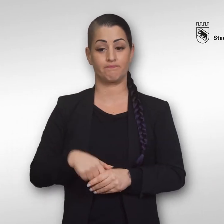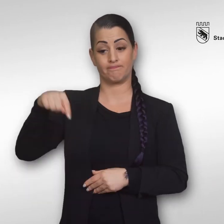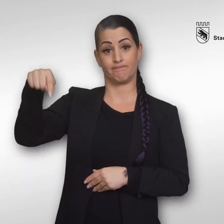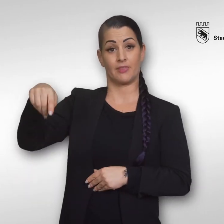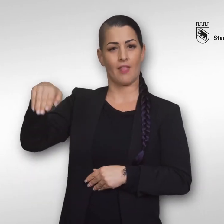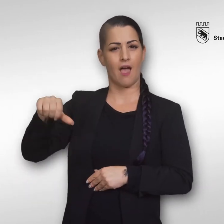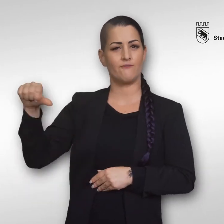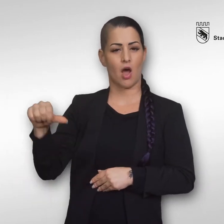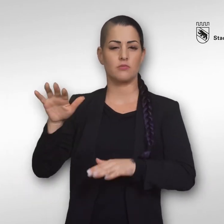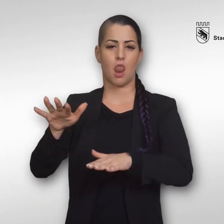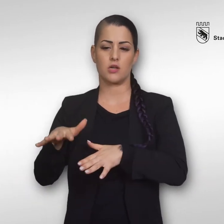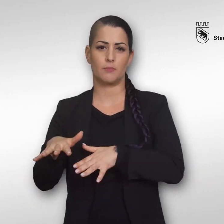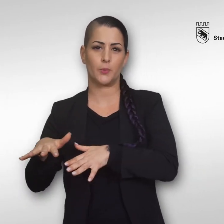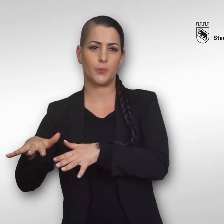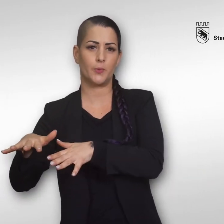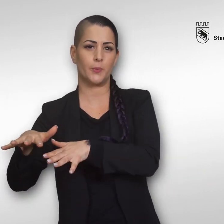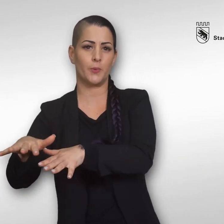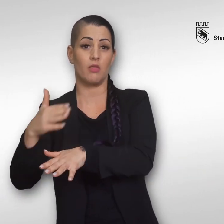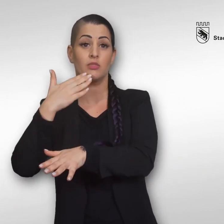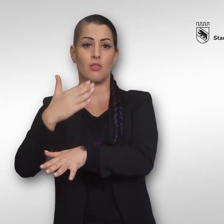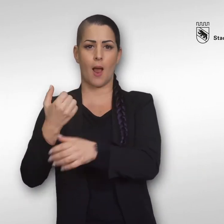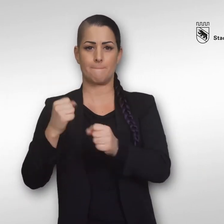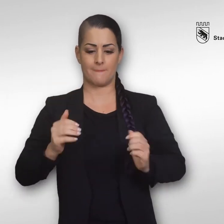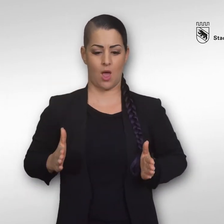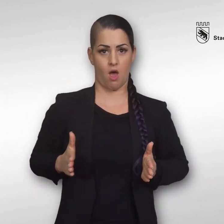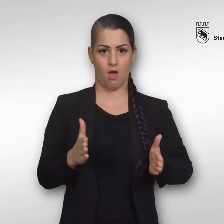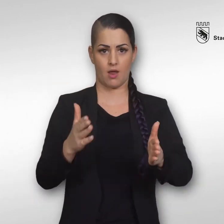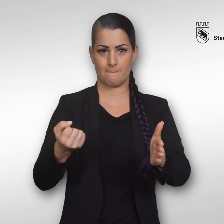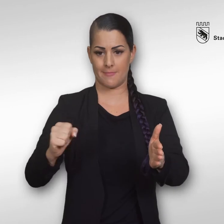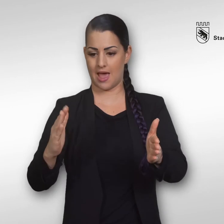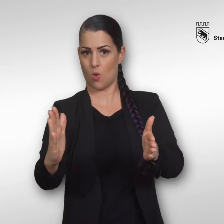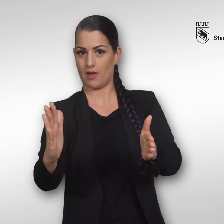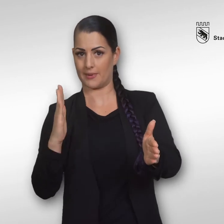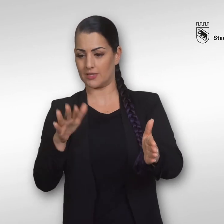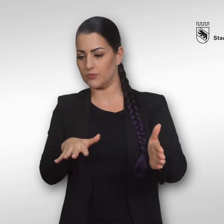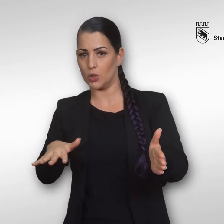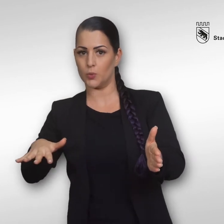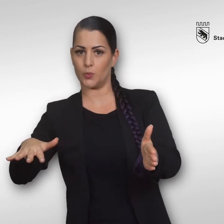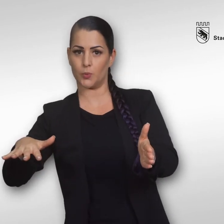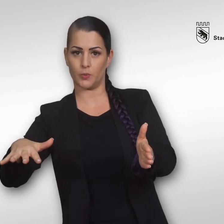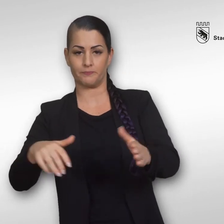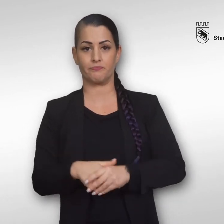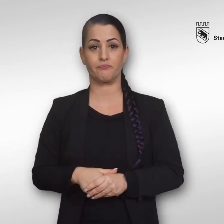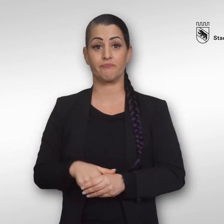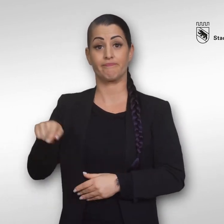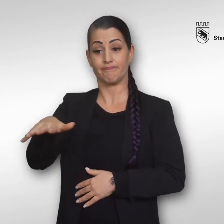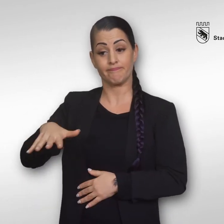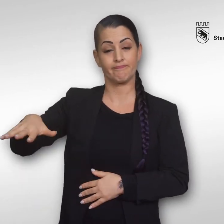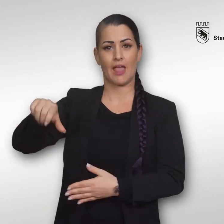Hier fließt das Wasser dank einer baulichen Abgrenzung zur freien Are etwas langsamer und und es ist der ideale Ort für